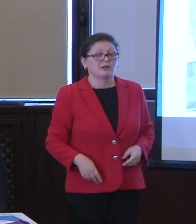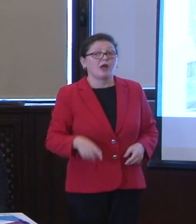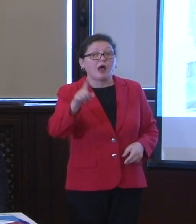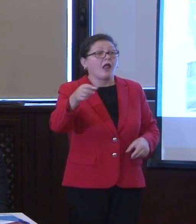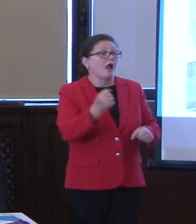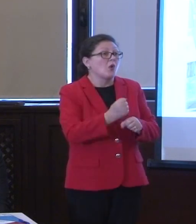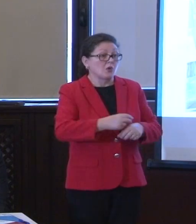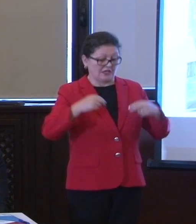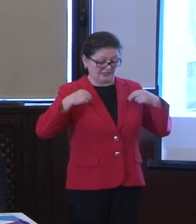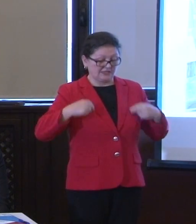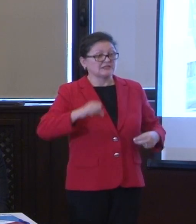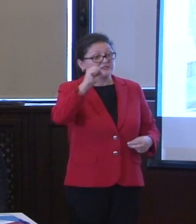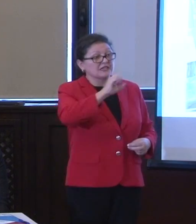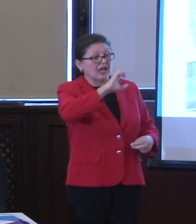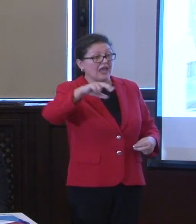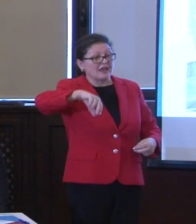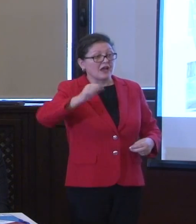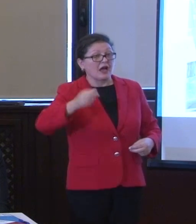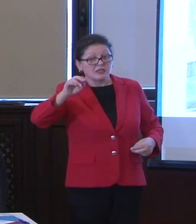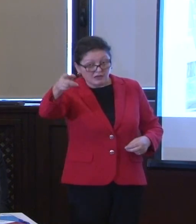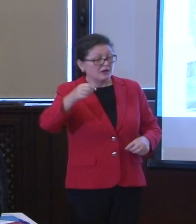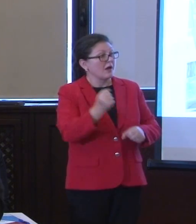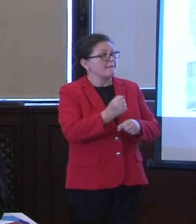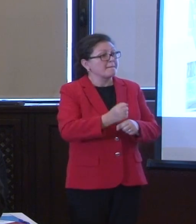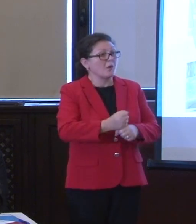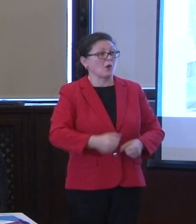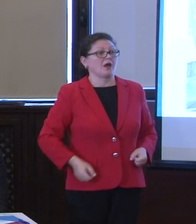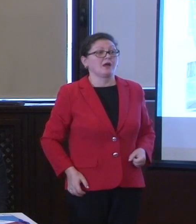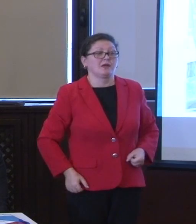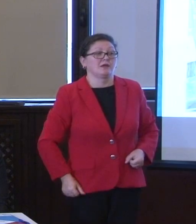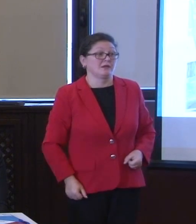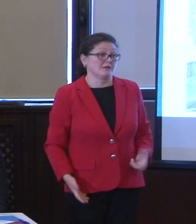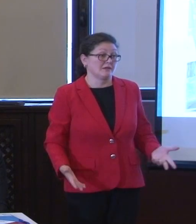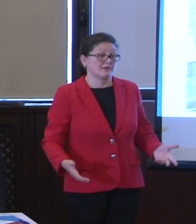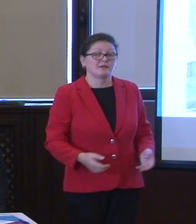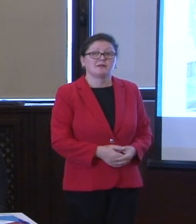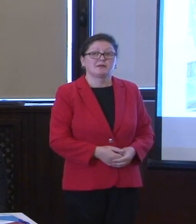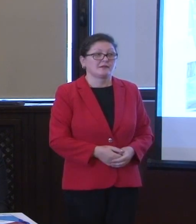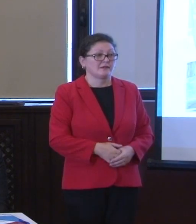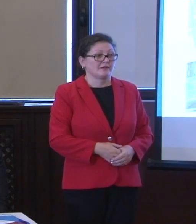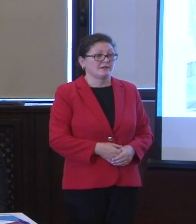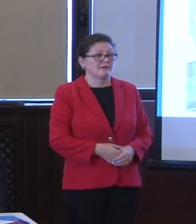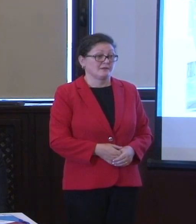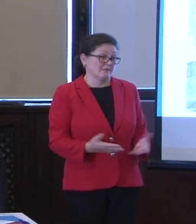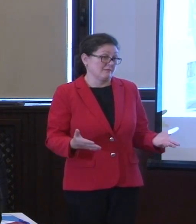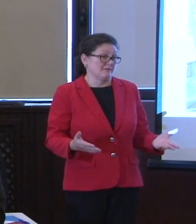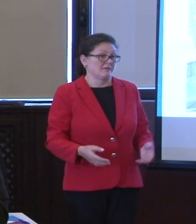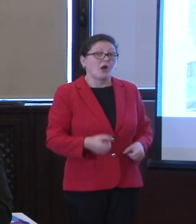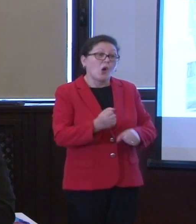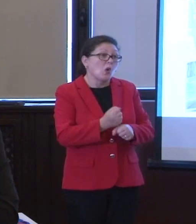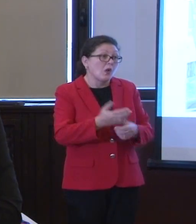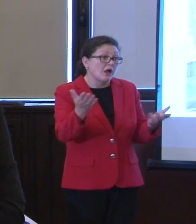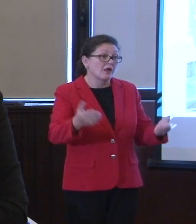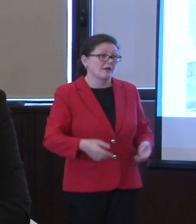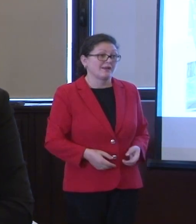întreb, nimeni nu le știe pe toate. Și să fim respectați. într-un final, să, să, măcar o bucățică din ceea